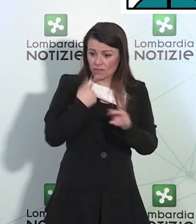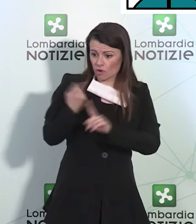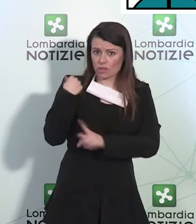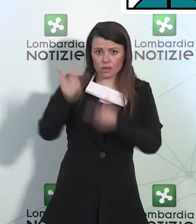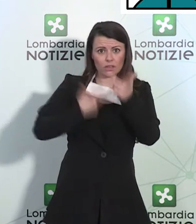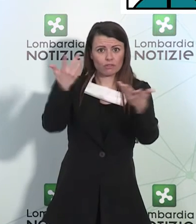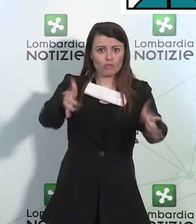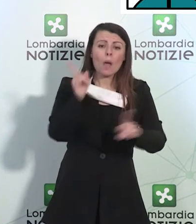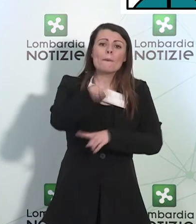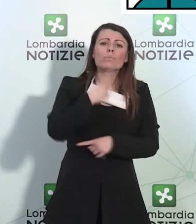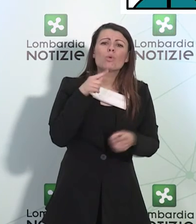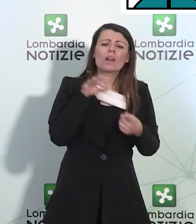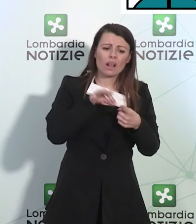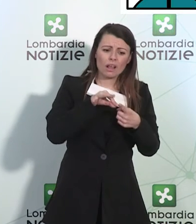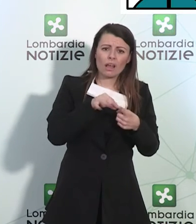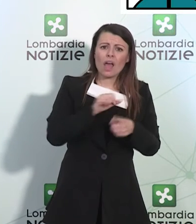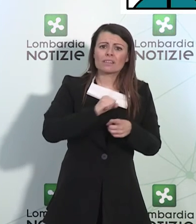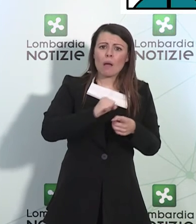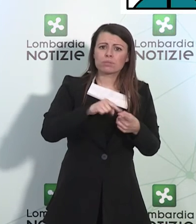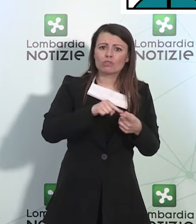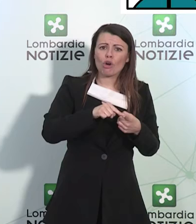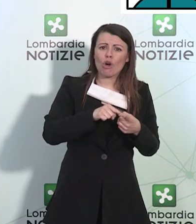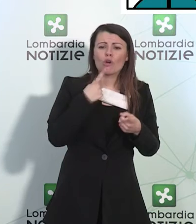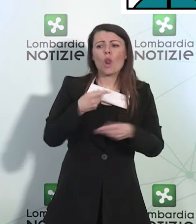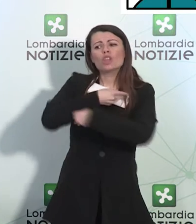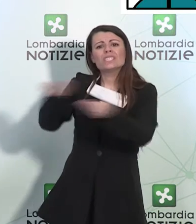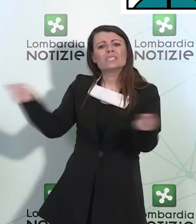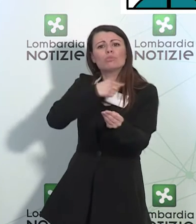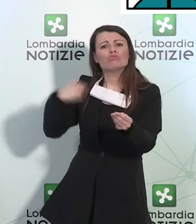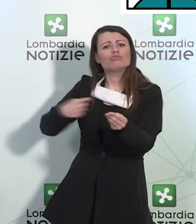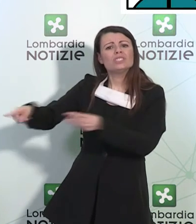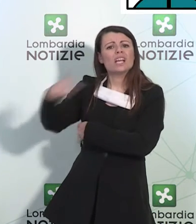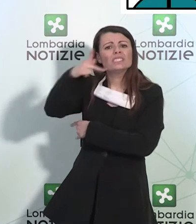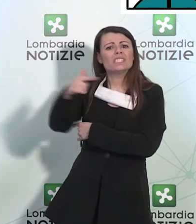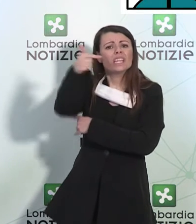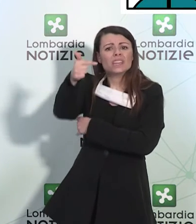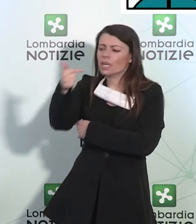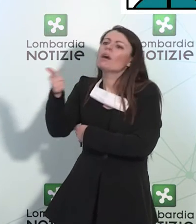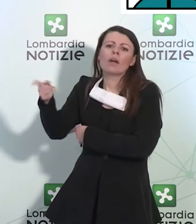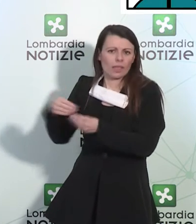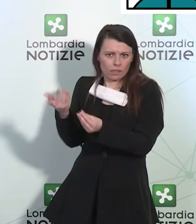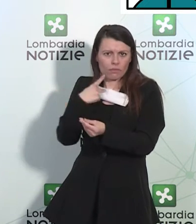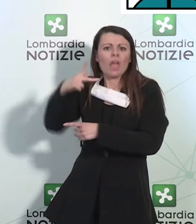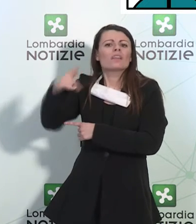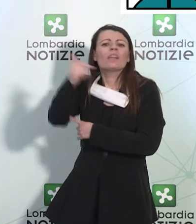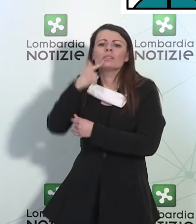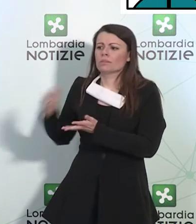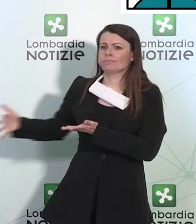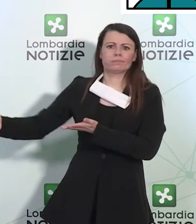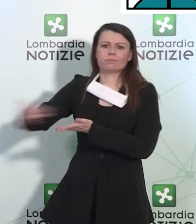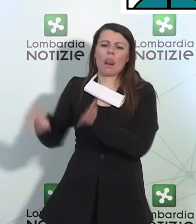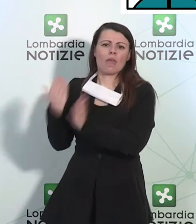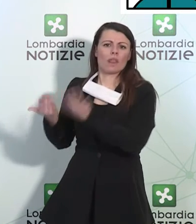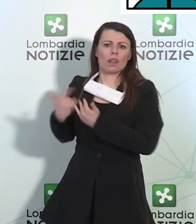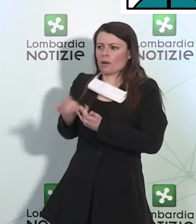anche il test rapido che era stato distribuito con kit cinese, i kit sono stati ritirati perché non ha alcun tipo